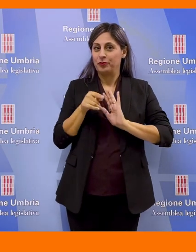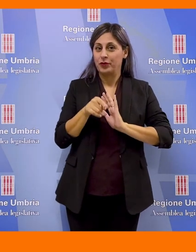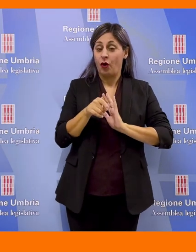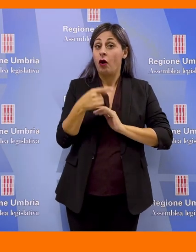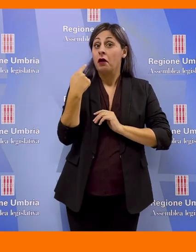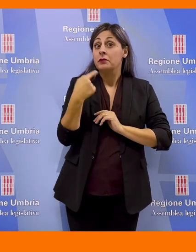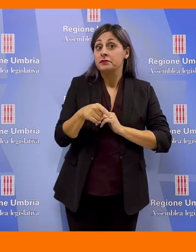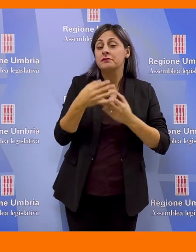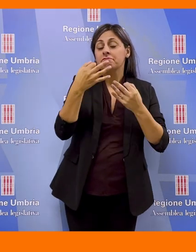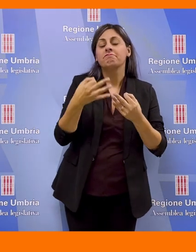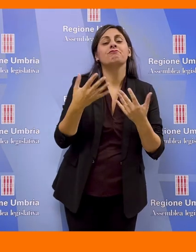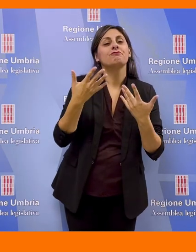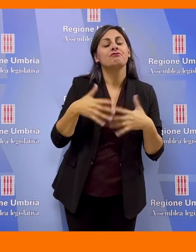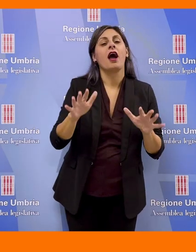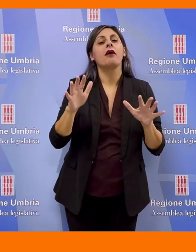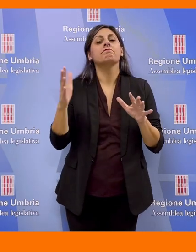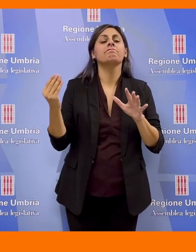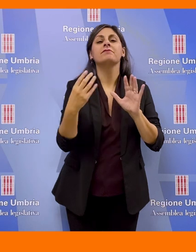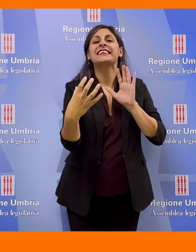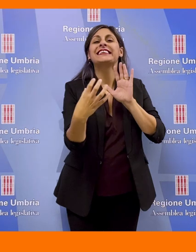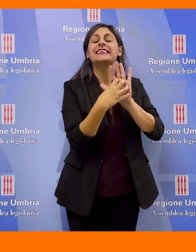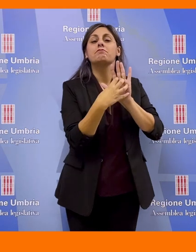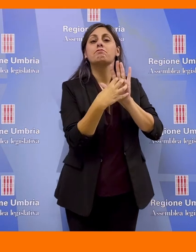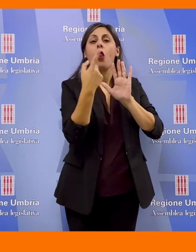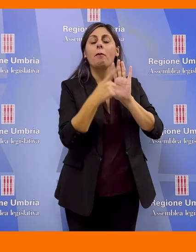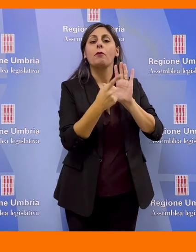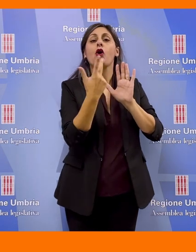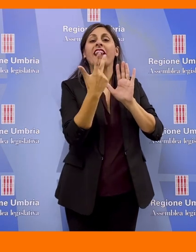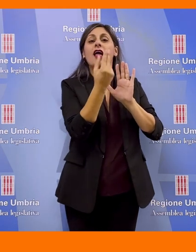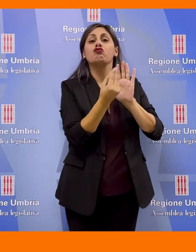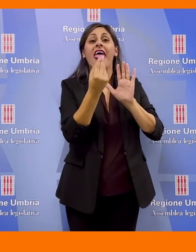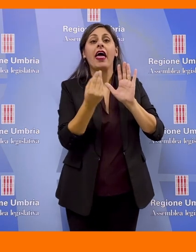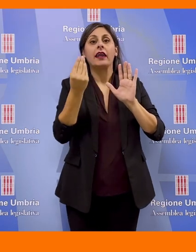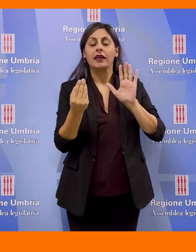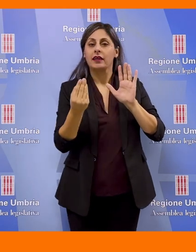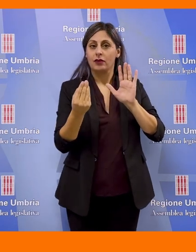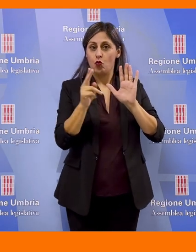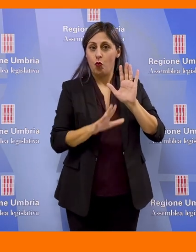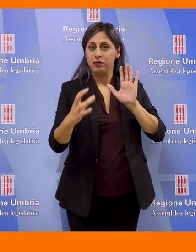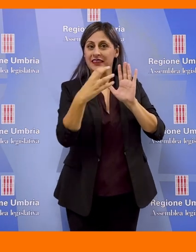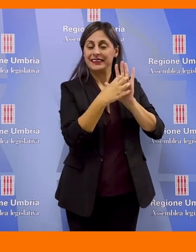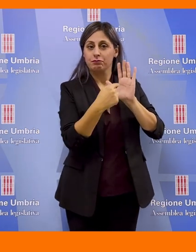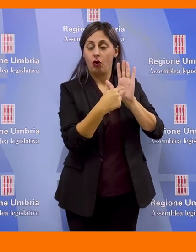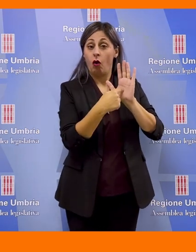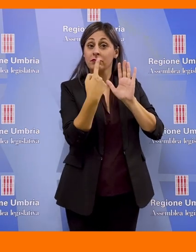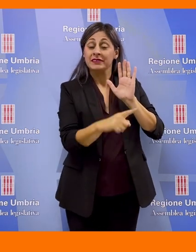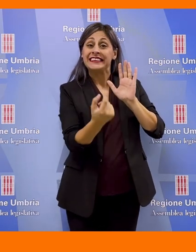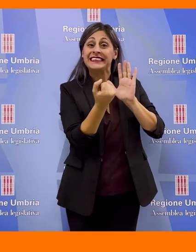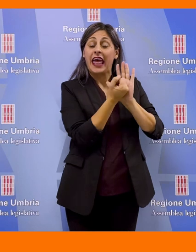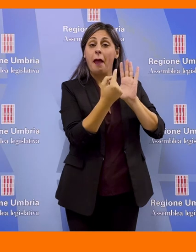'appunto, con cui sono stati adottati i ceri come stemma della regione Umbria. Lo stemma che raffigura in